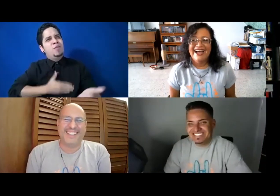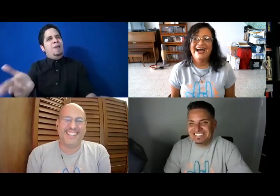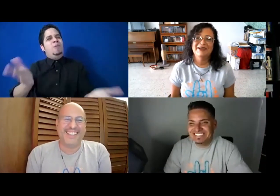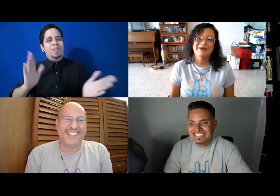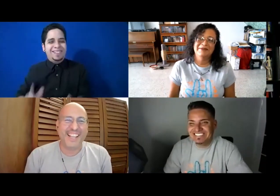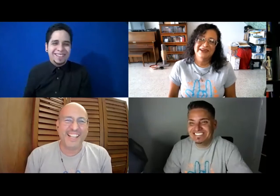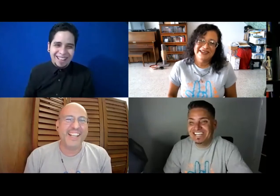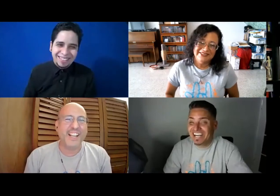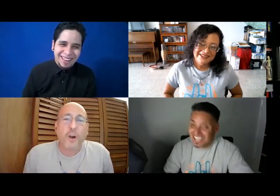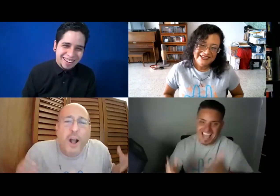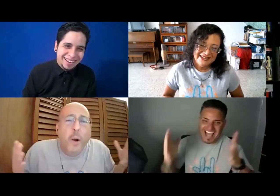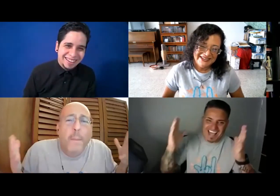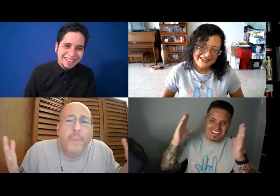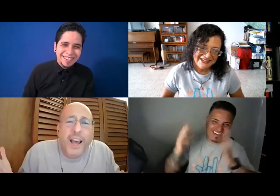Ay, me voy. Y lo va a comprar.